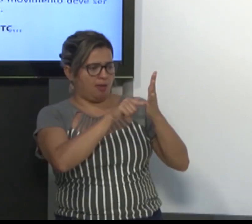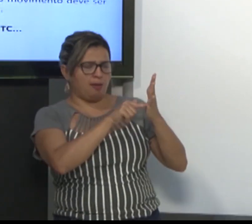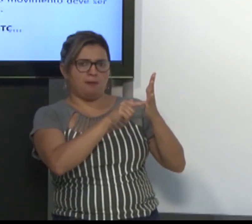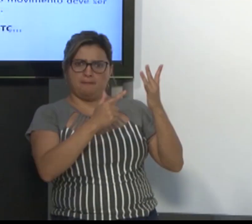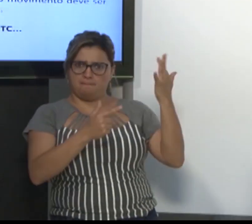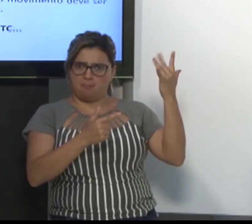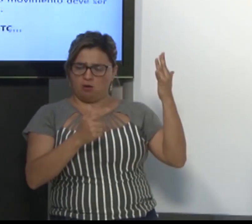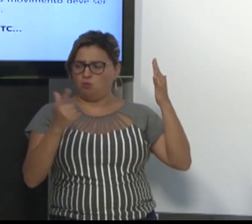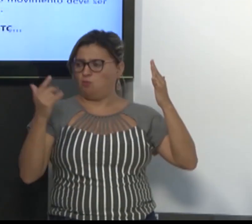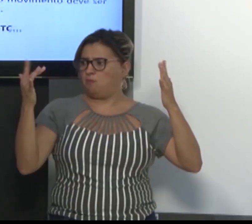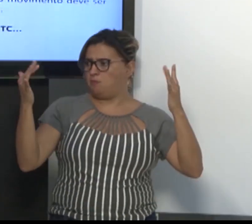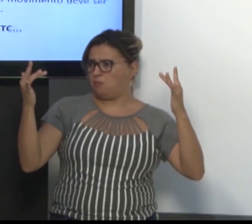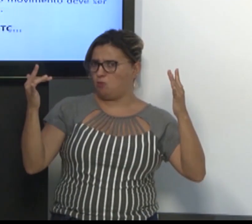mesma configuração,